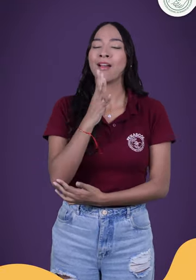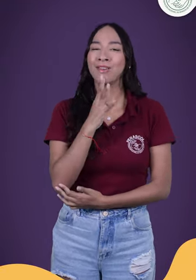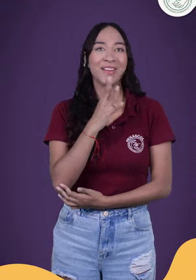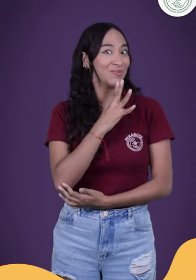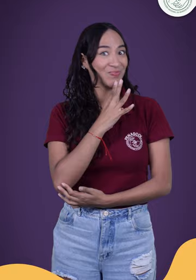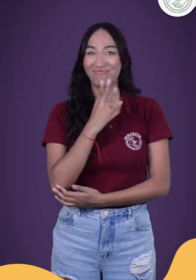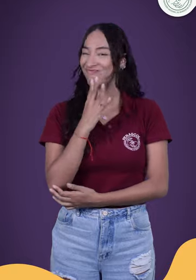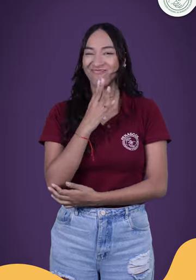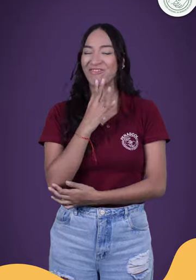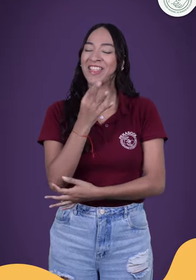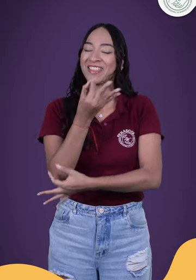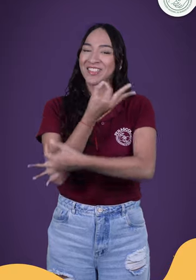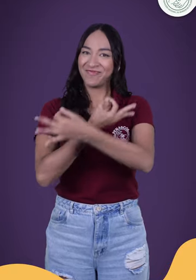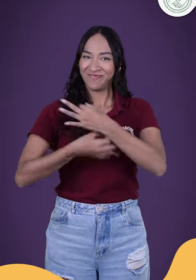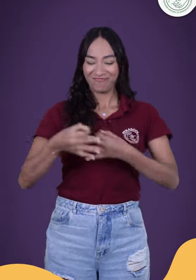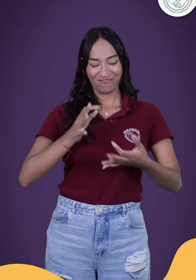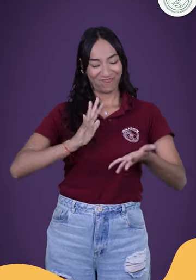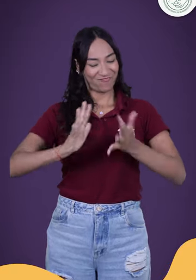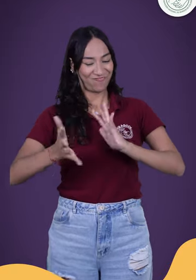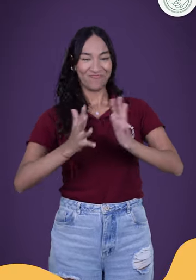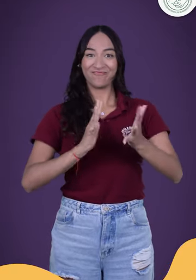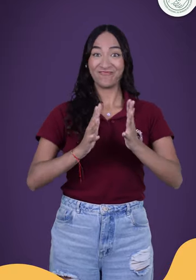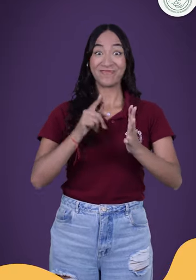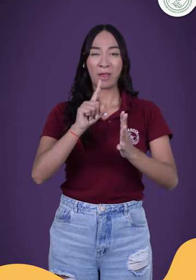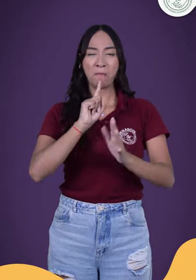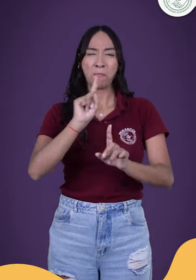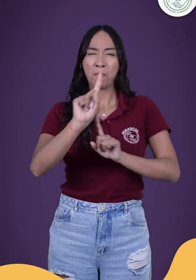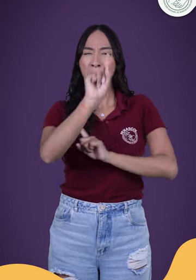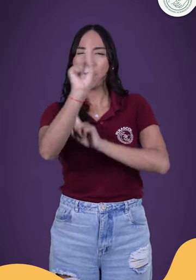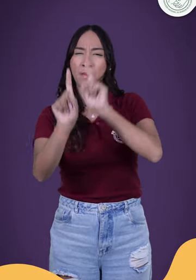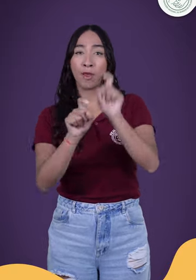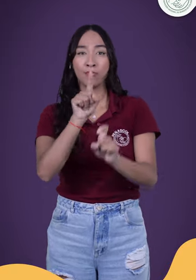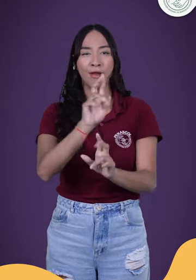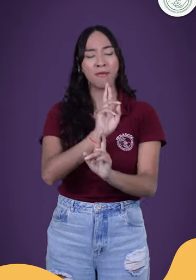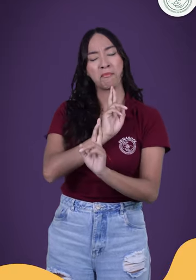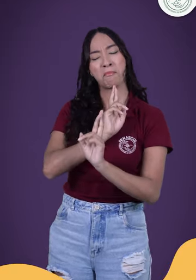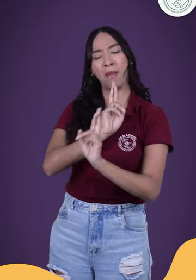las preguntas en lengua de señas, no en español.